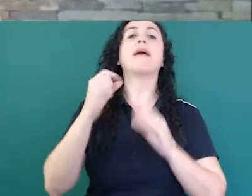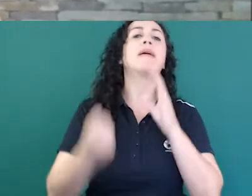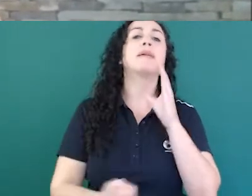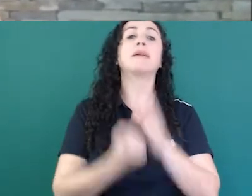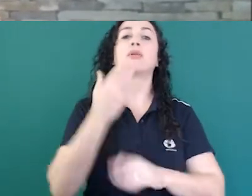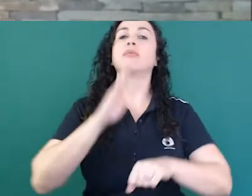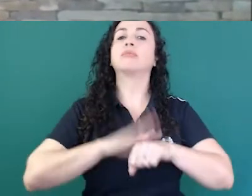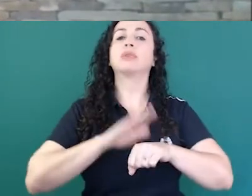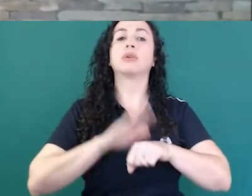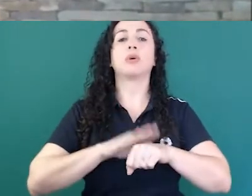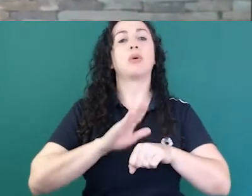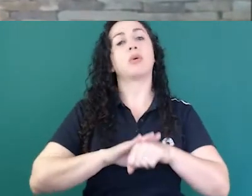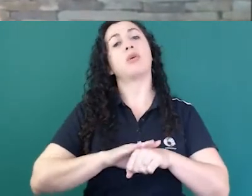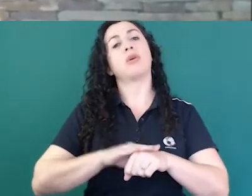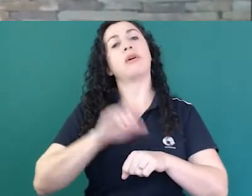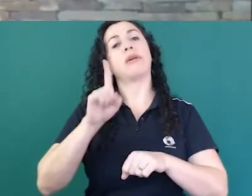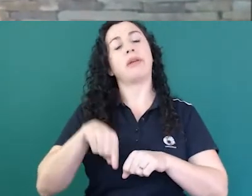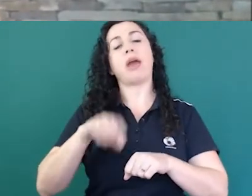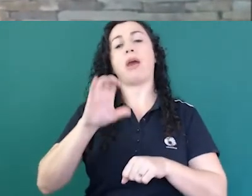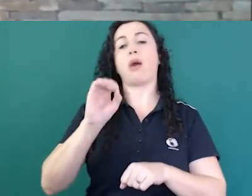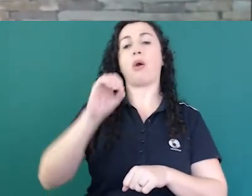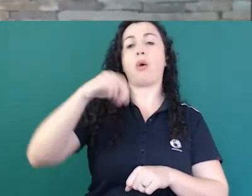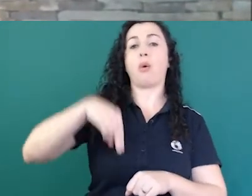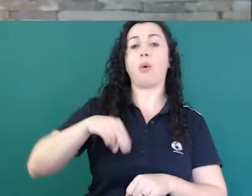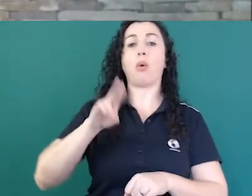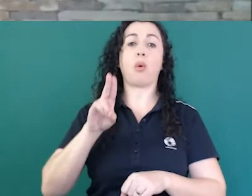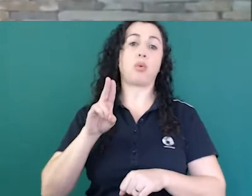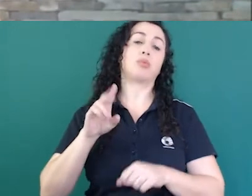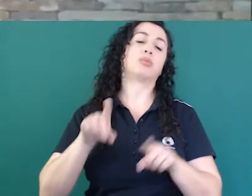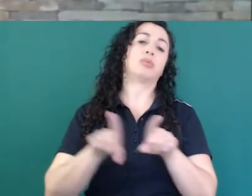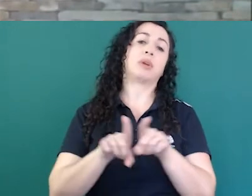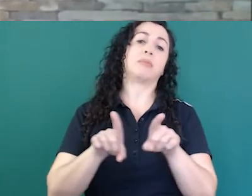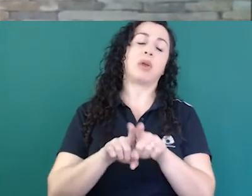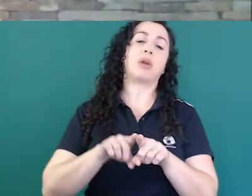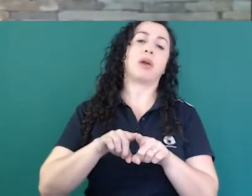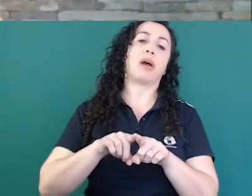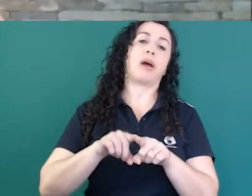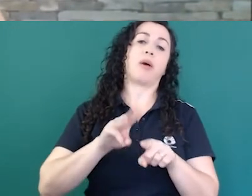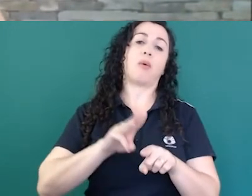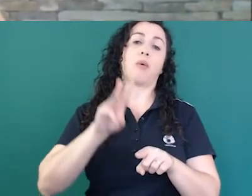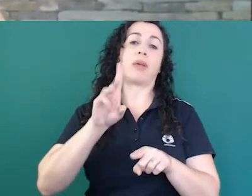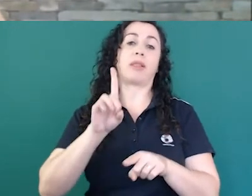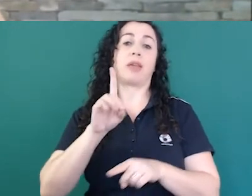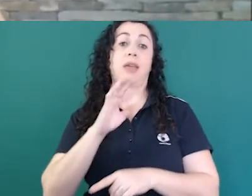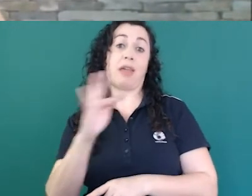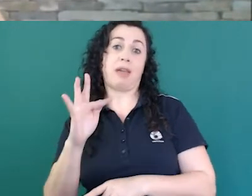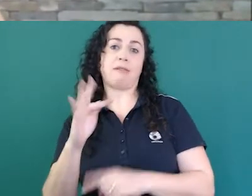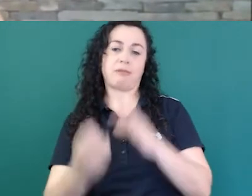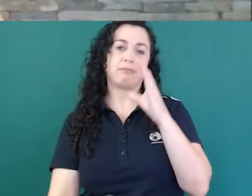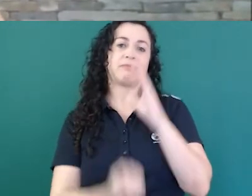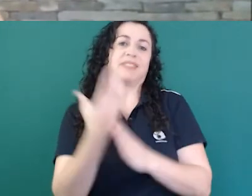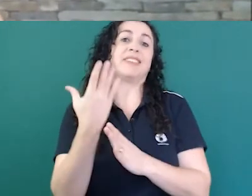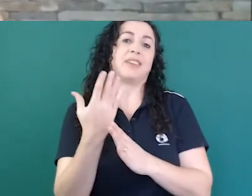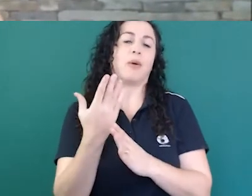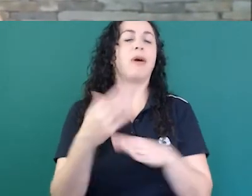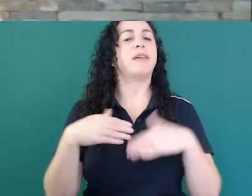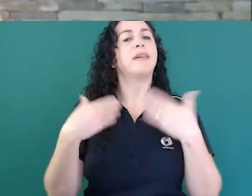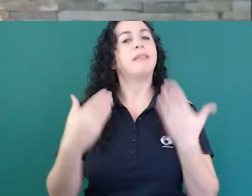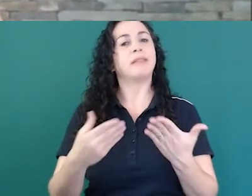pela Organização Mundial dos Surdos, então, as duas coisas ficam em